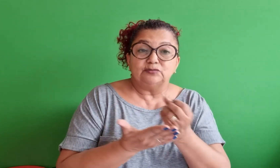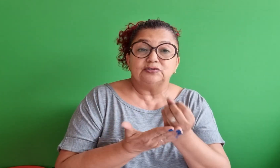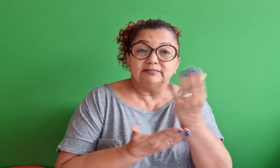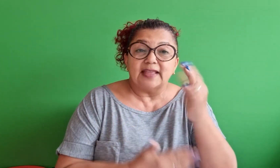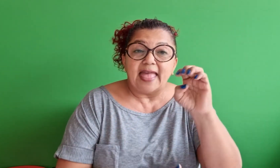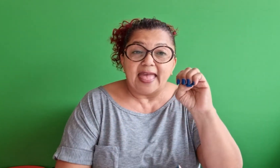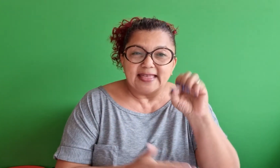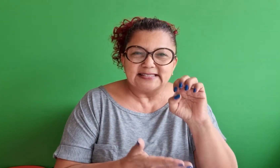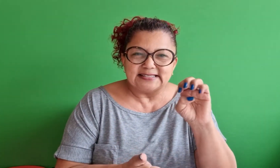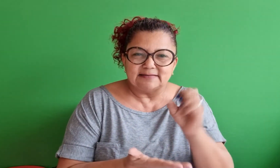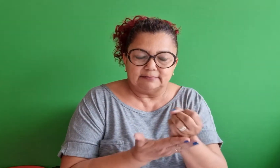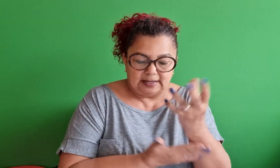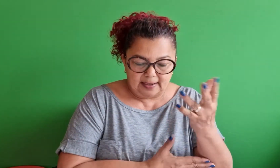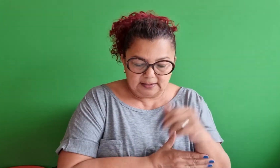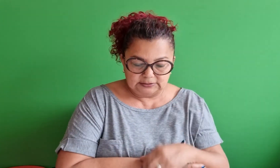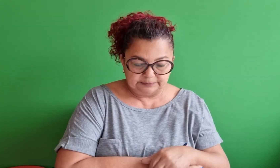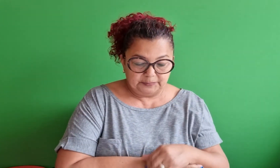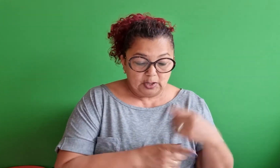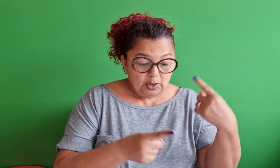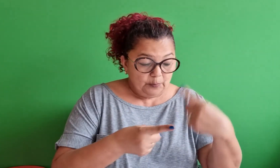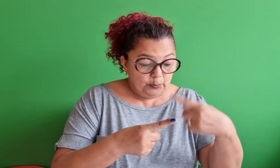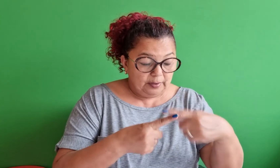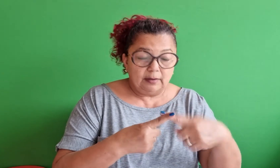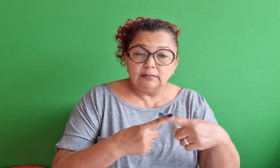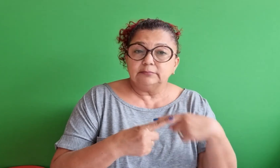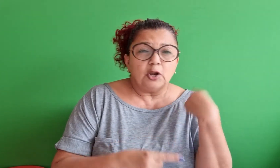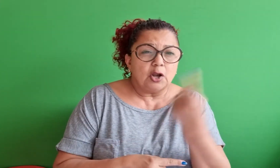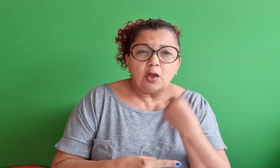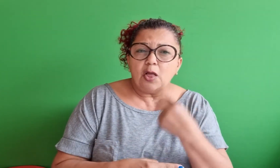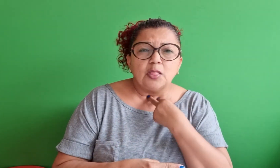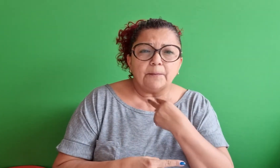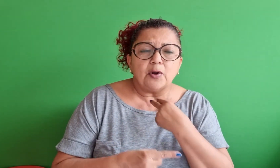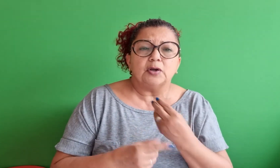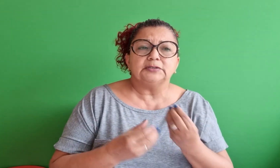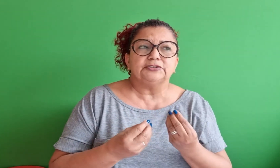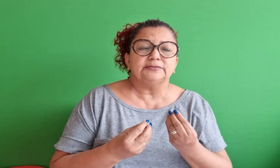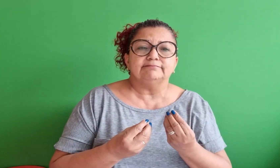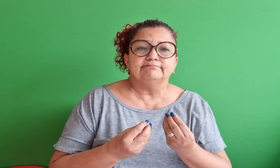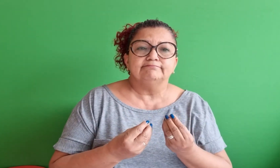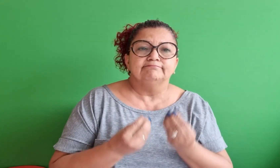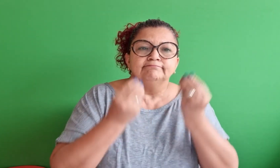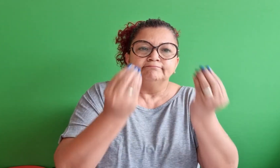do livro Evangelho segundo o Espiritismo. Porque não devemos